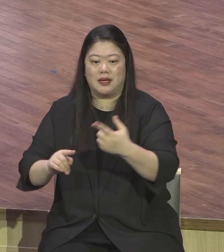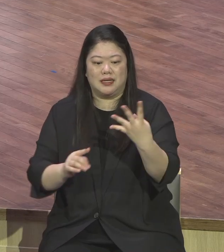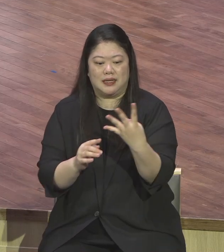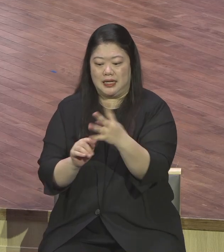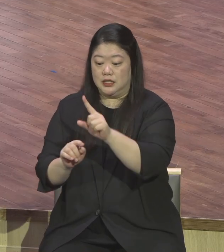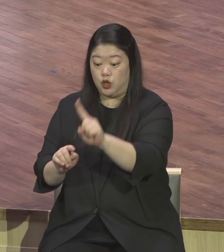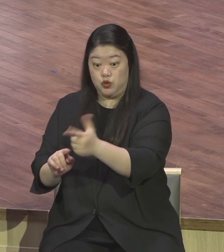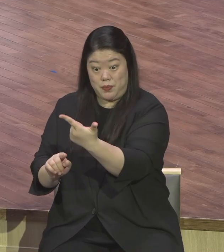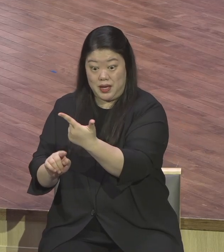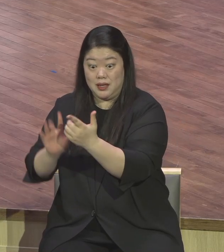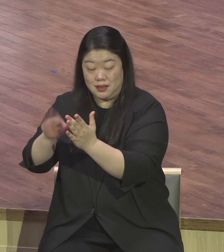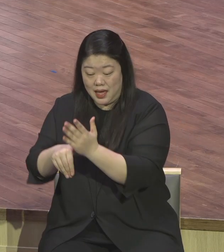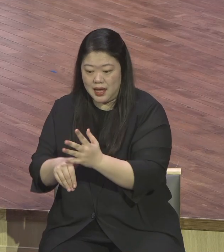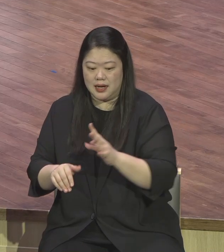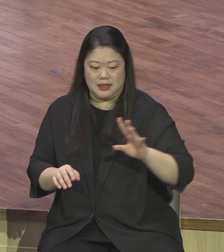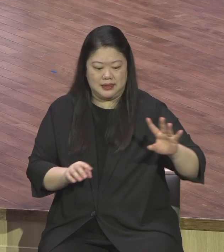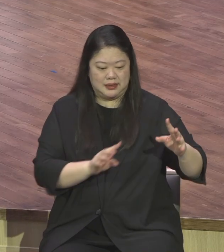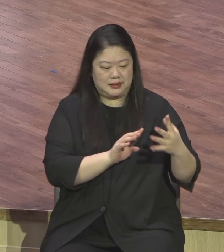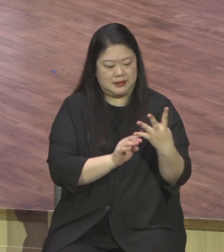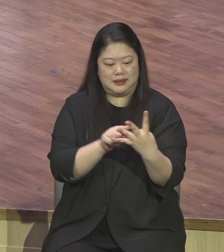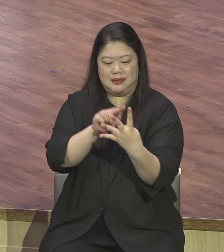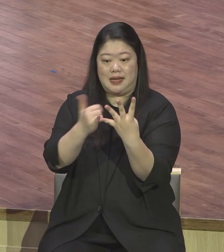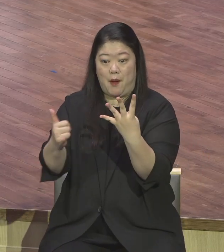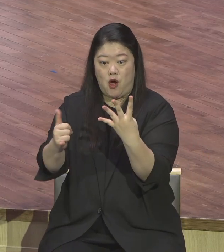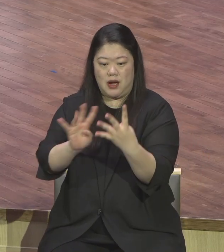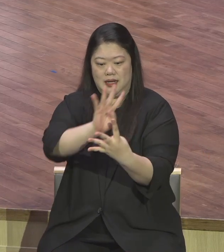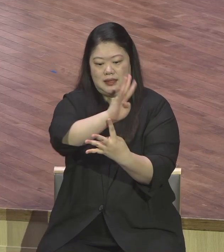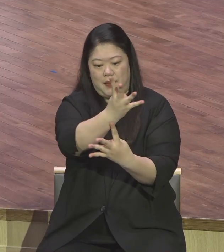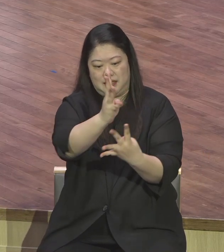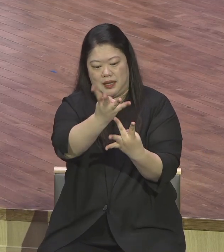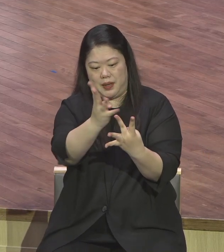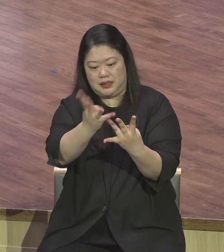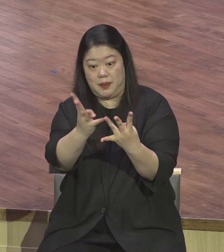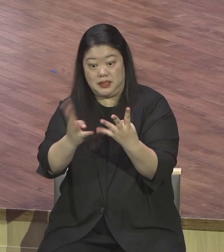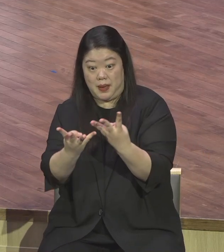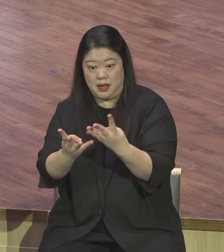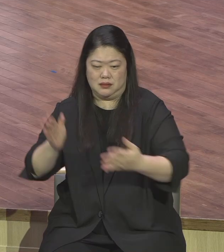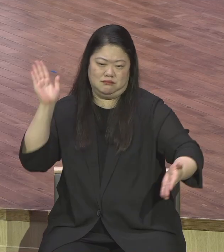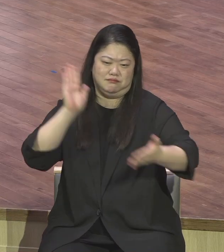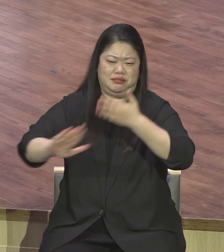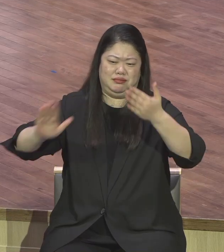한 팀에 뛰는데 이 계주 경기는요 아무래도 혼자서 할 때도 소용이 없어요